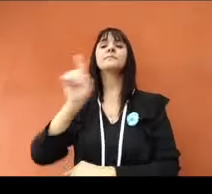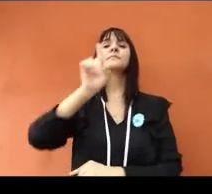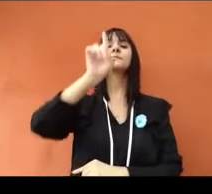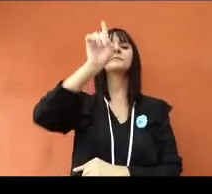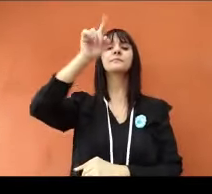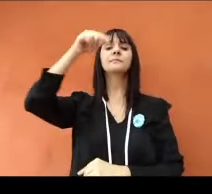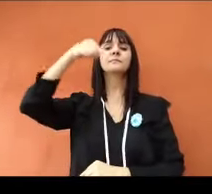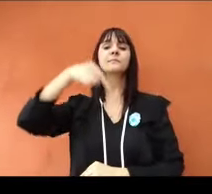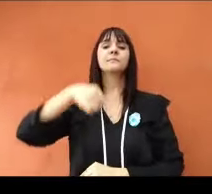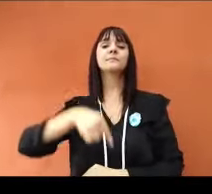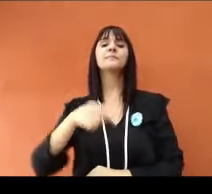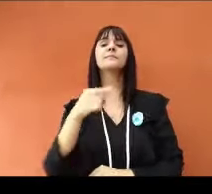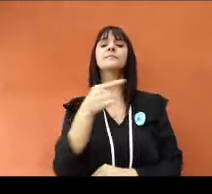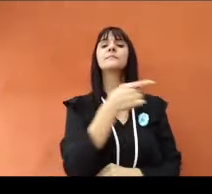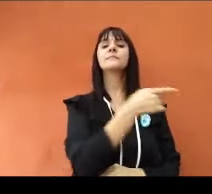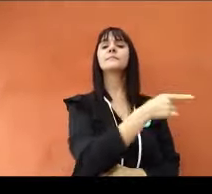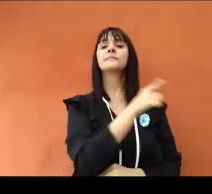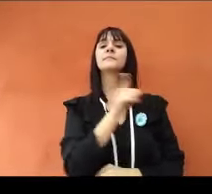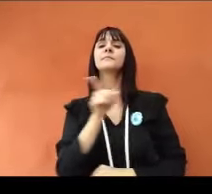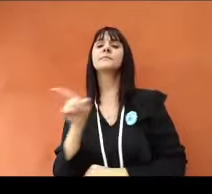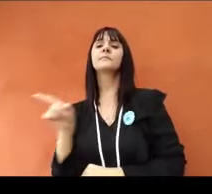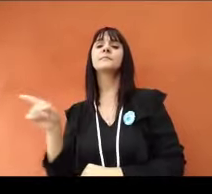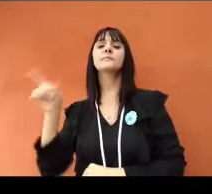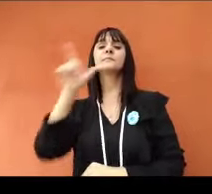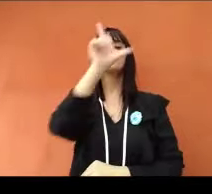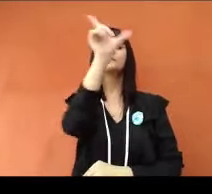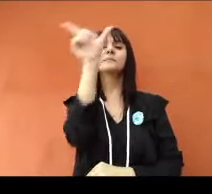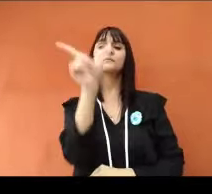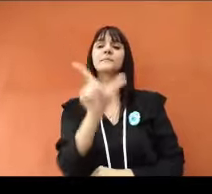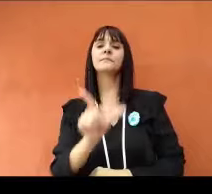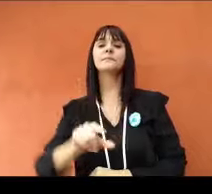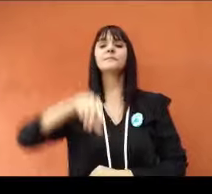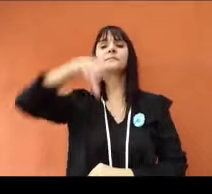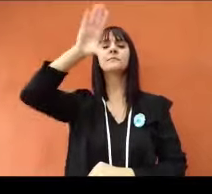Desde el norte hasta el sur, al este y al oeste